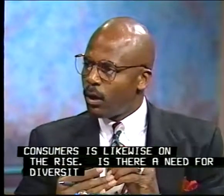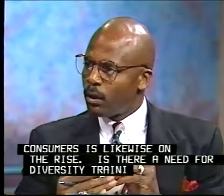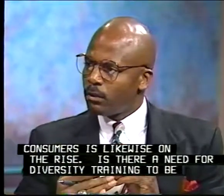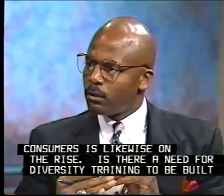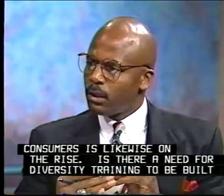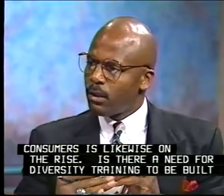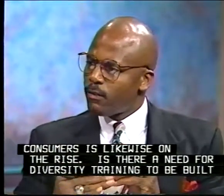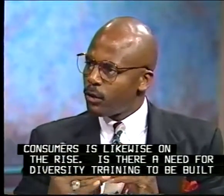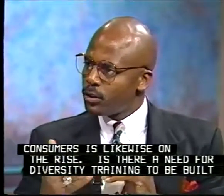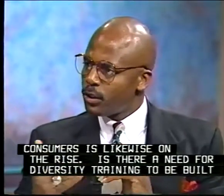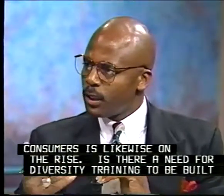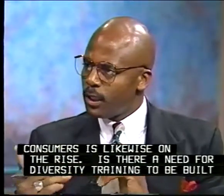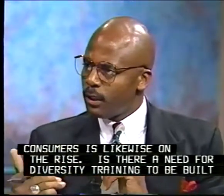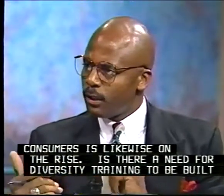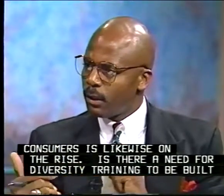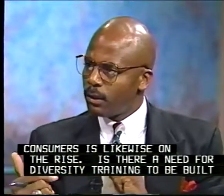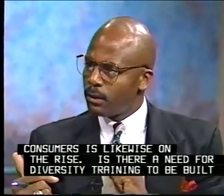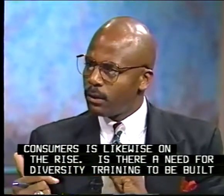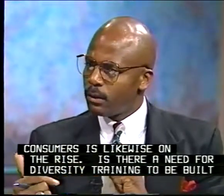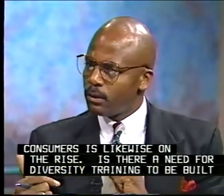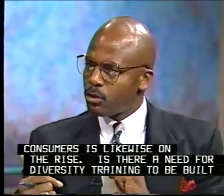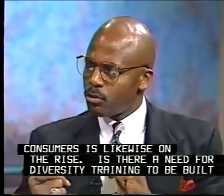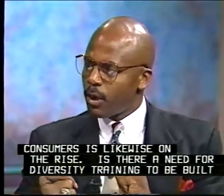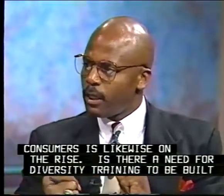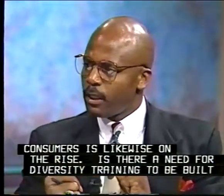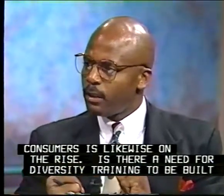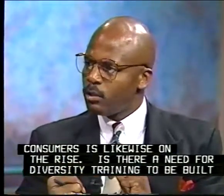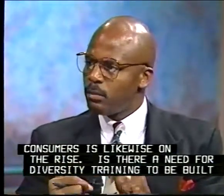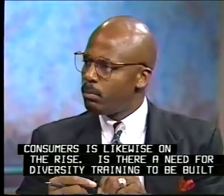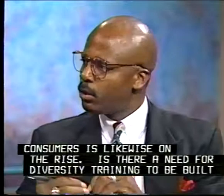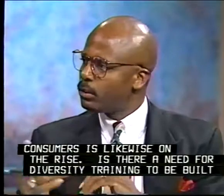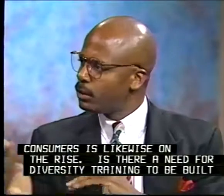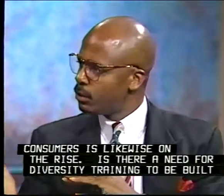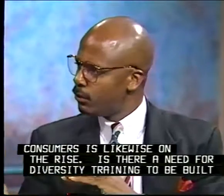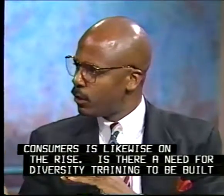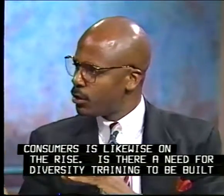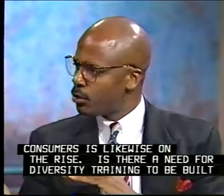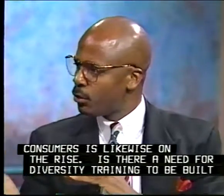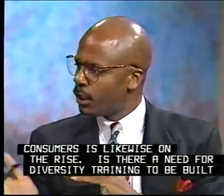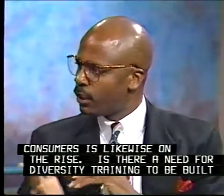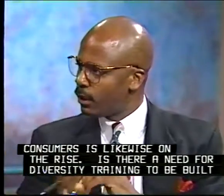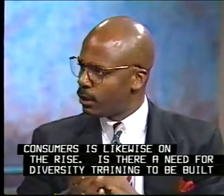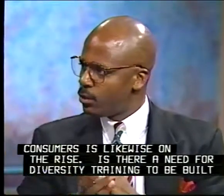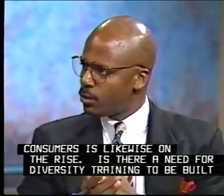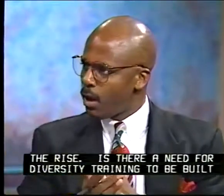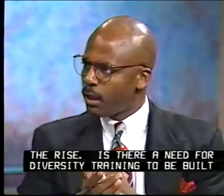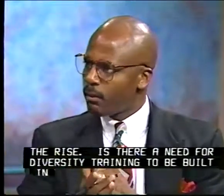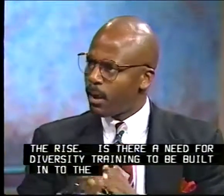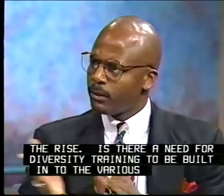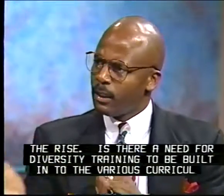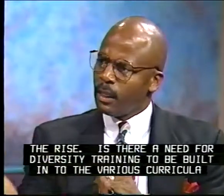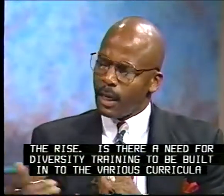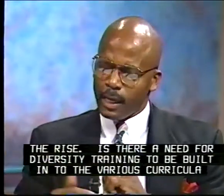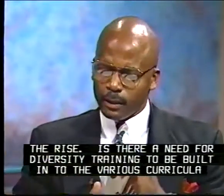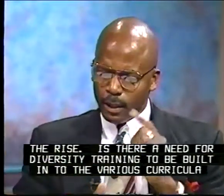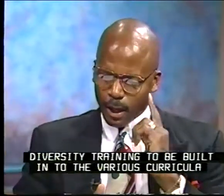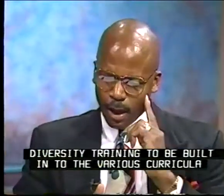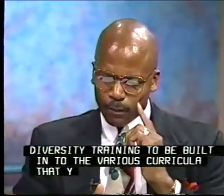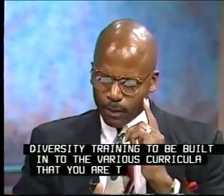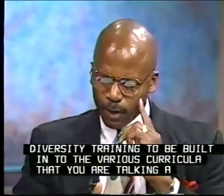diversity training to be built into the various curricula that you're talking about? And if I